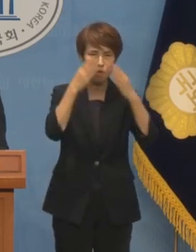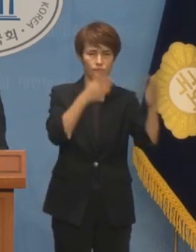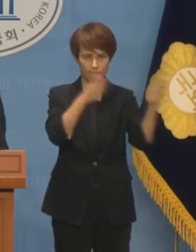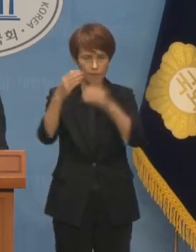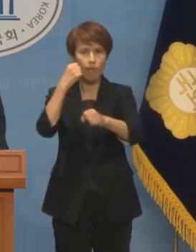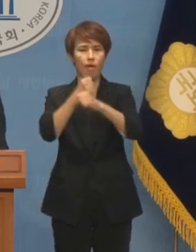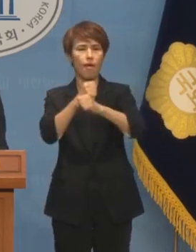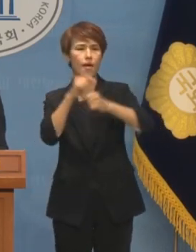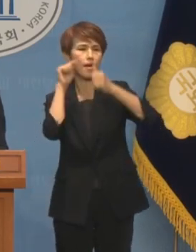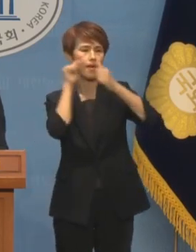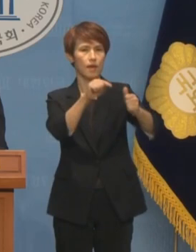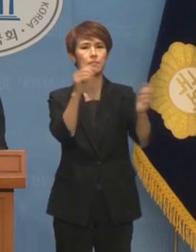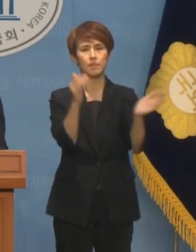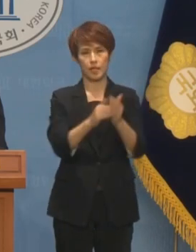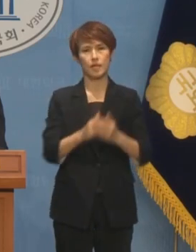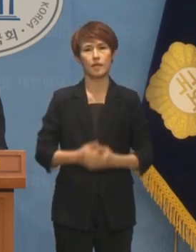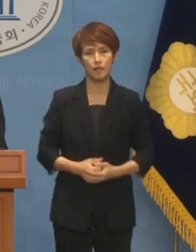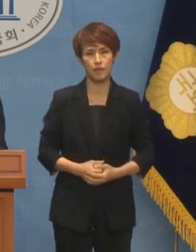심판을 내렸습니다.